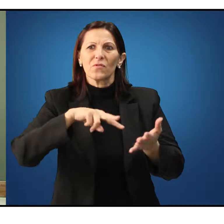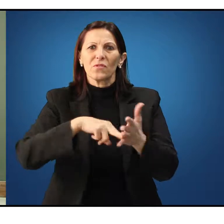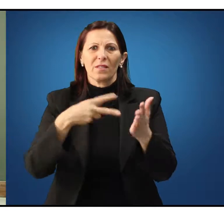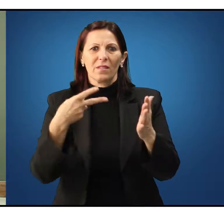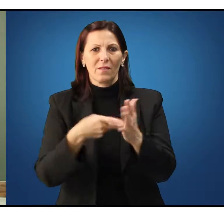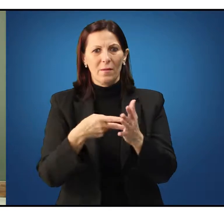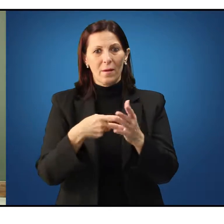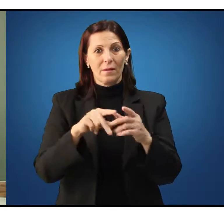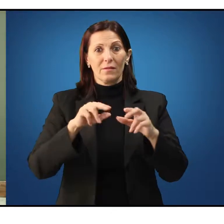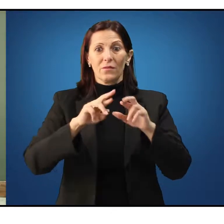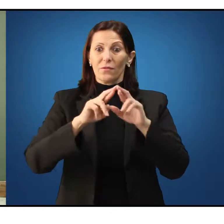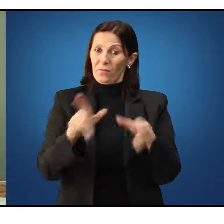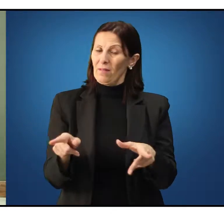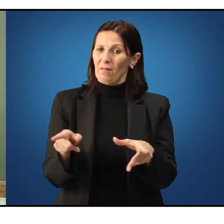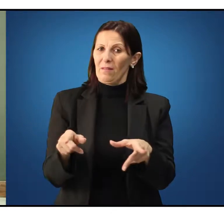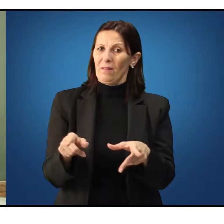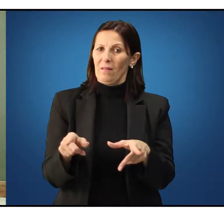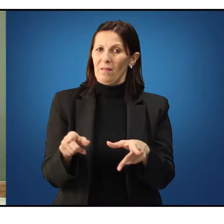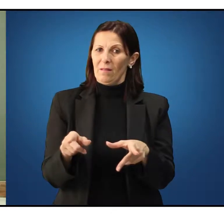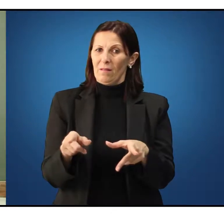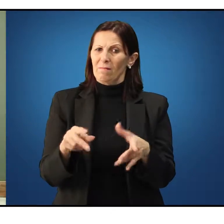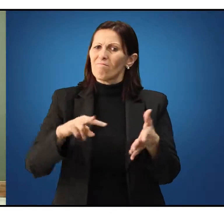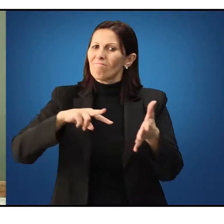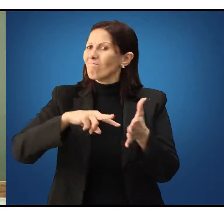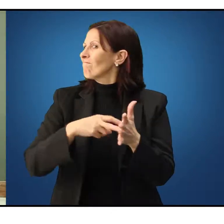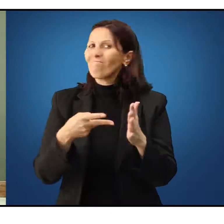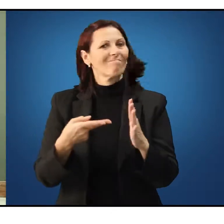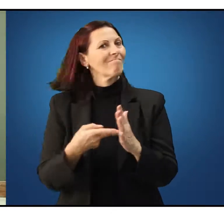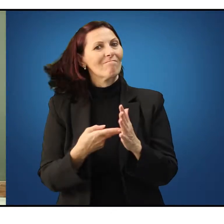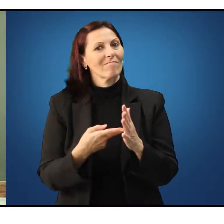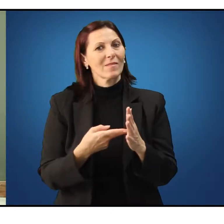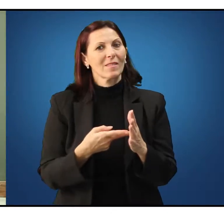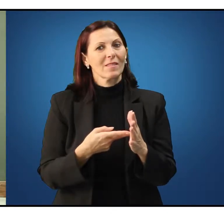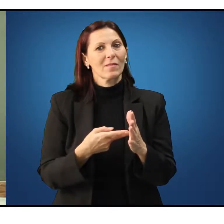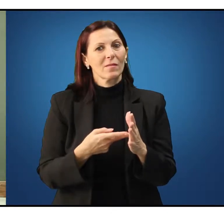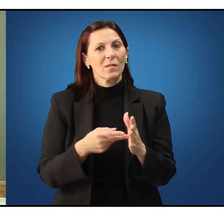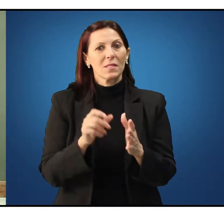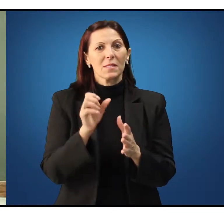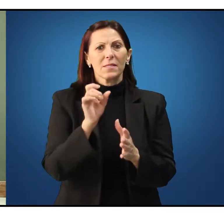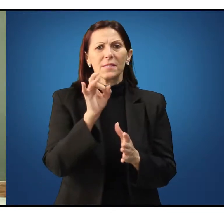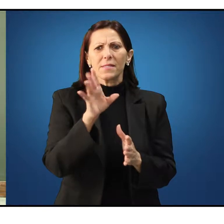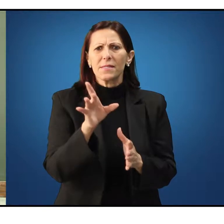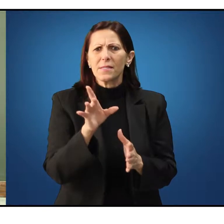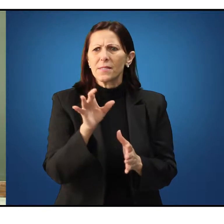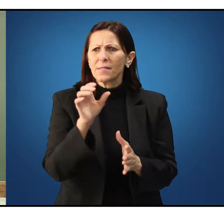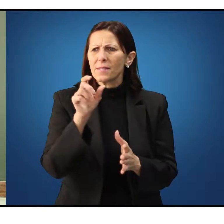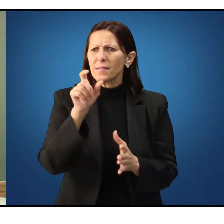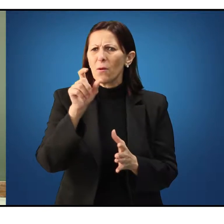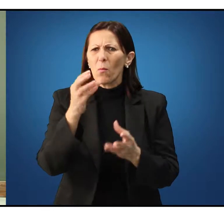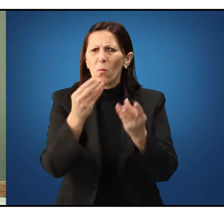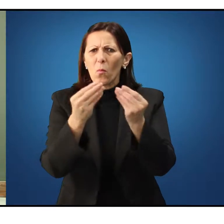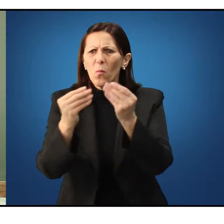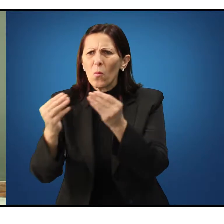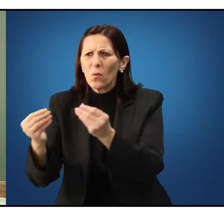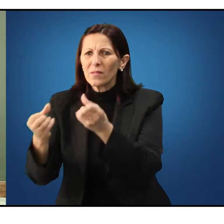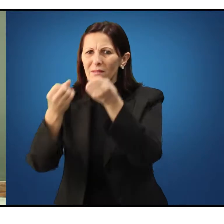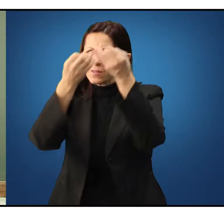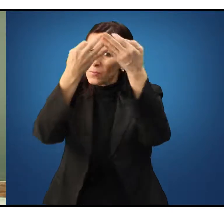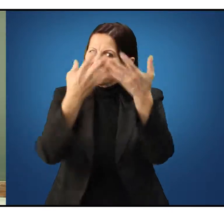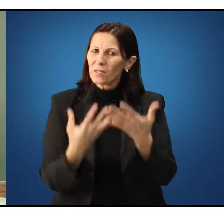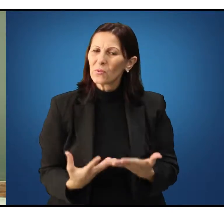Muito pelo contrário. Indefinível no sentido de que são muitas as definições possíveis